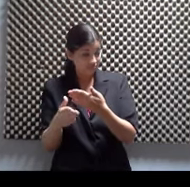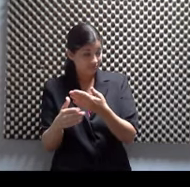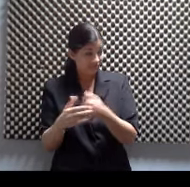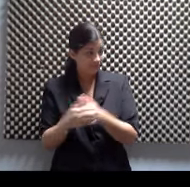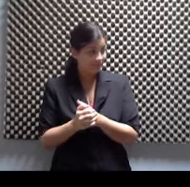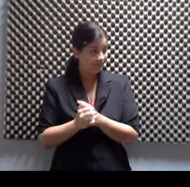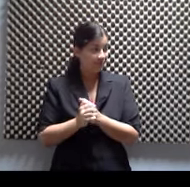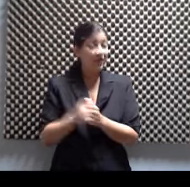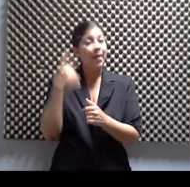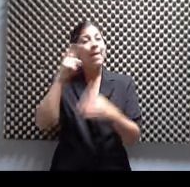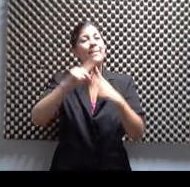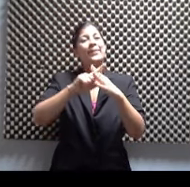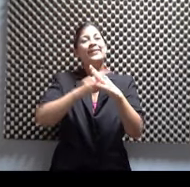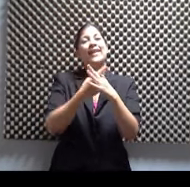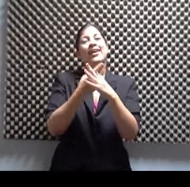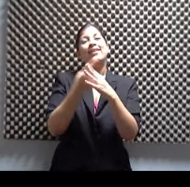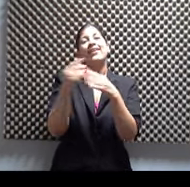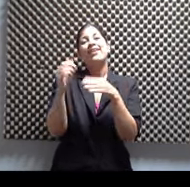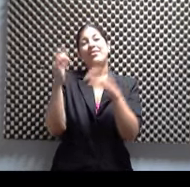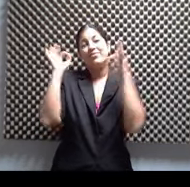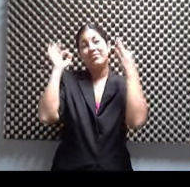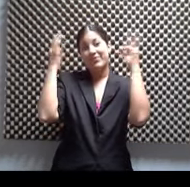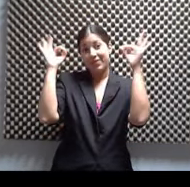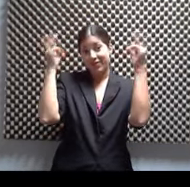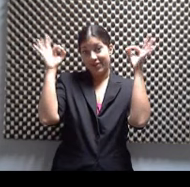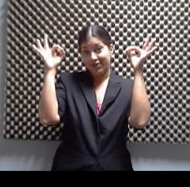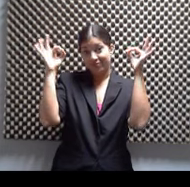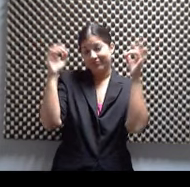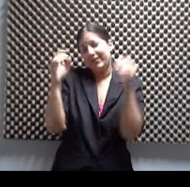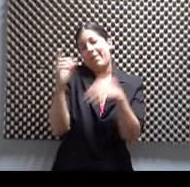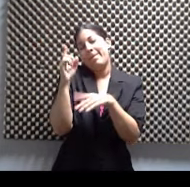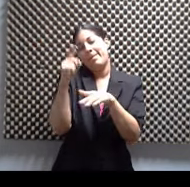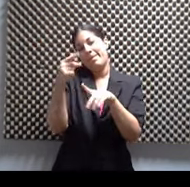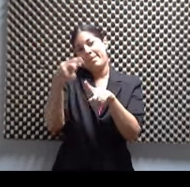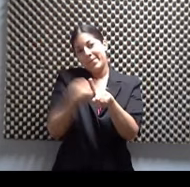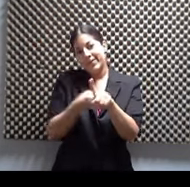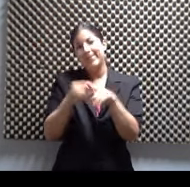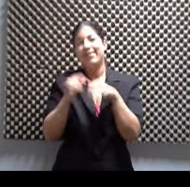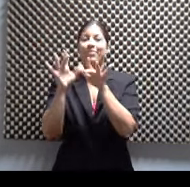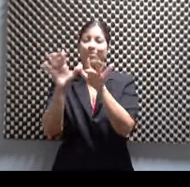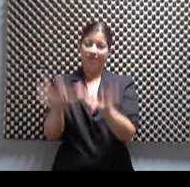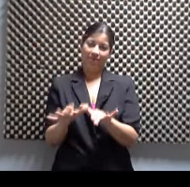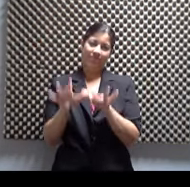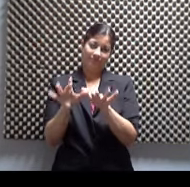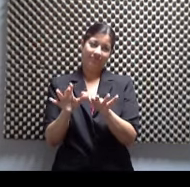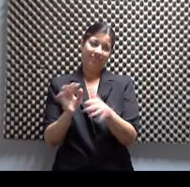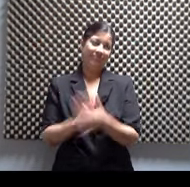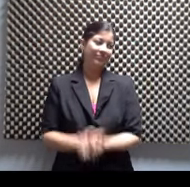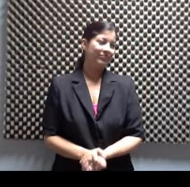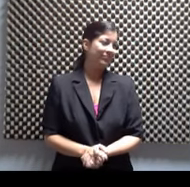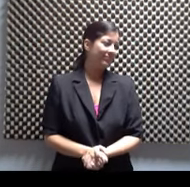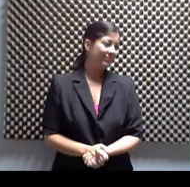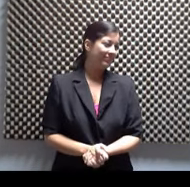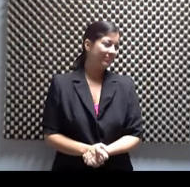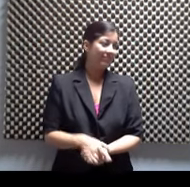los enamorados el 1, 2 y 3 de febrero. Tengo en Bellas Artes para el que quiera volver a repetir la verdad. Ticket Center